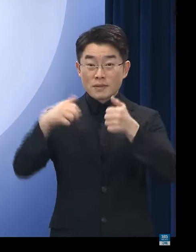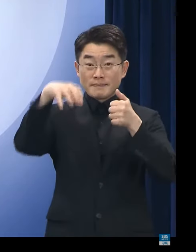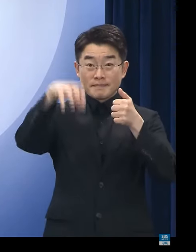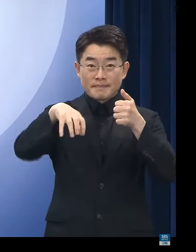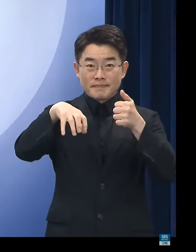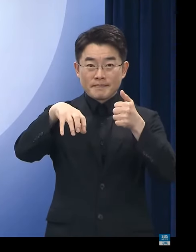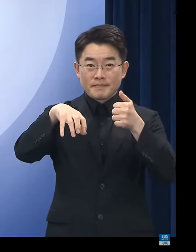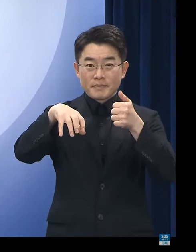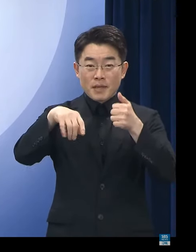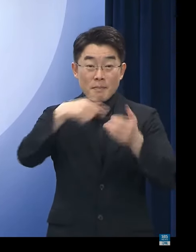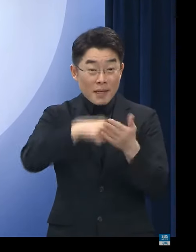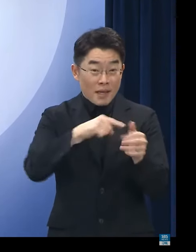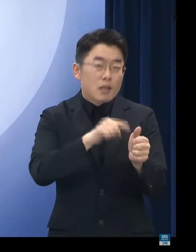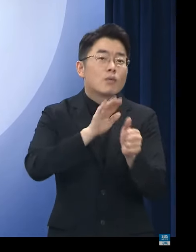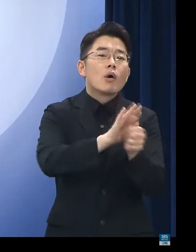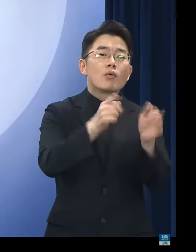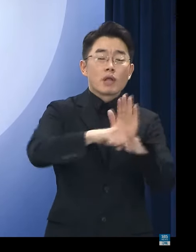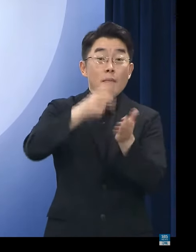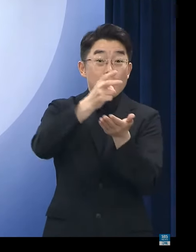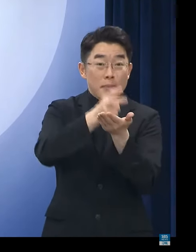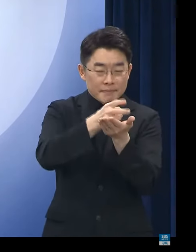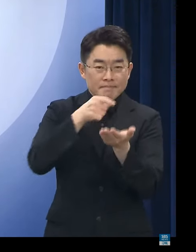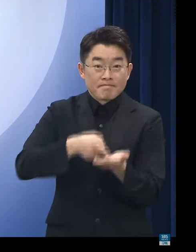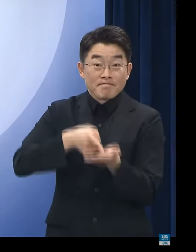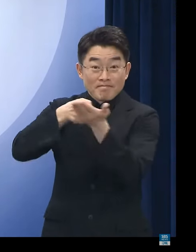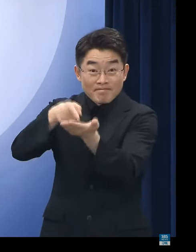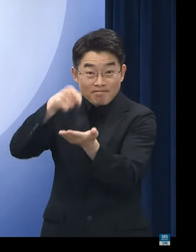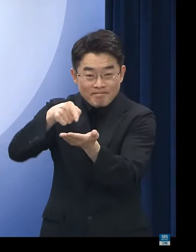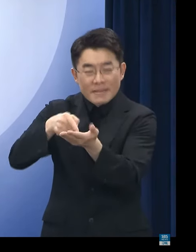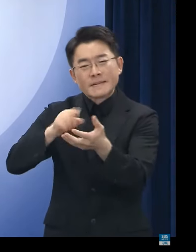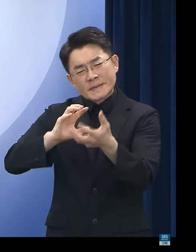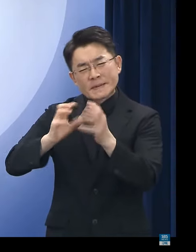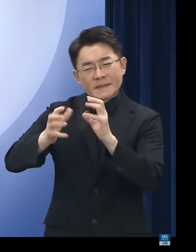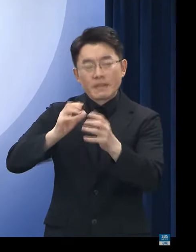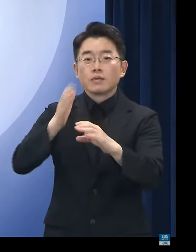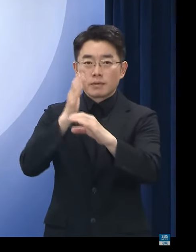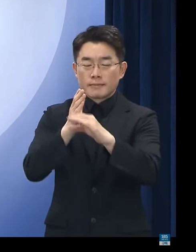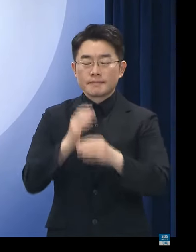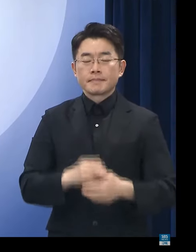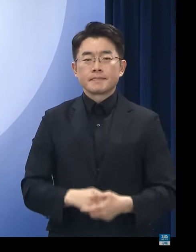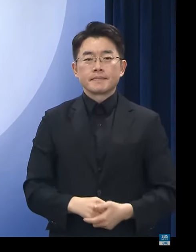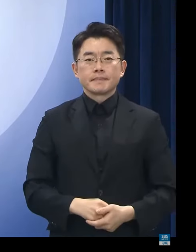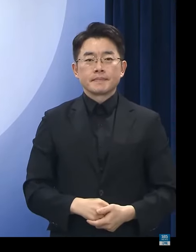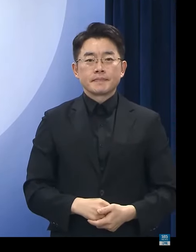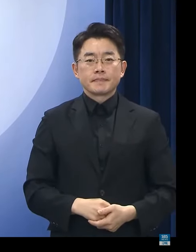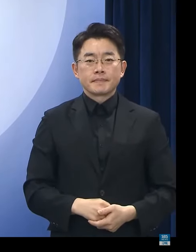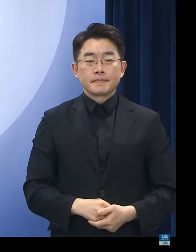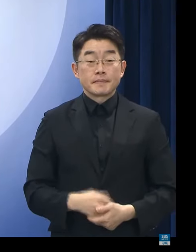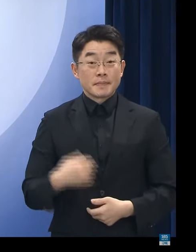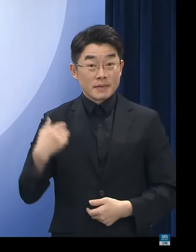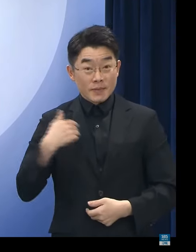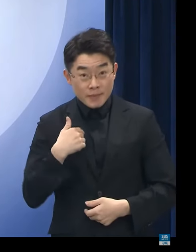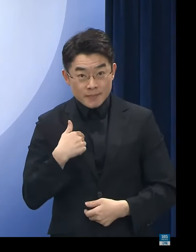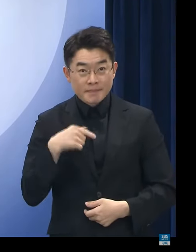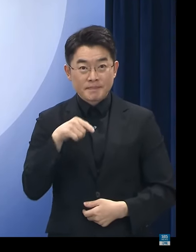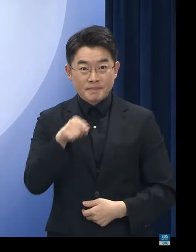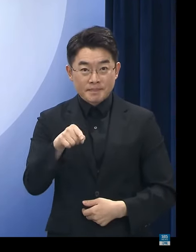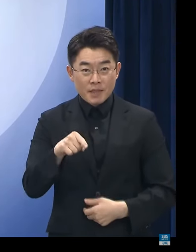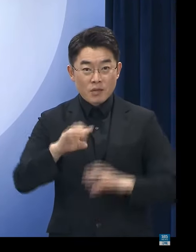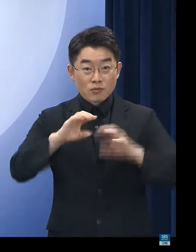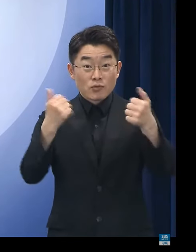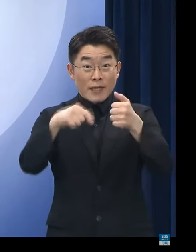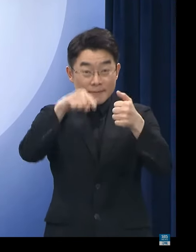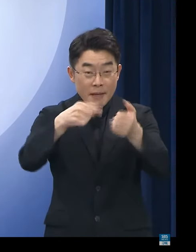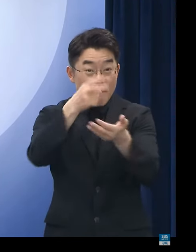지원 방안 보완을 위한 다양한 논의가 진행 중에 있습니다. 정부도 국회 심의